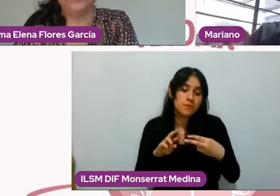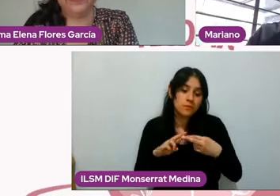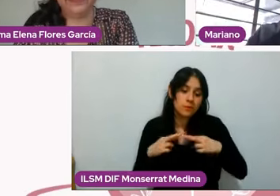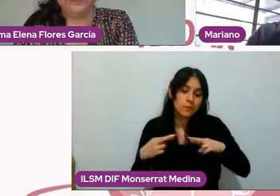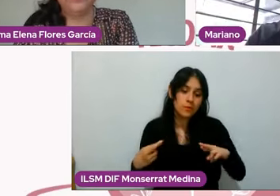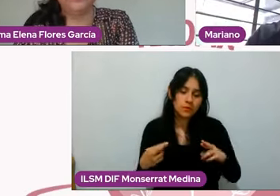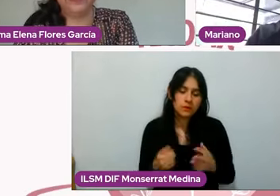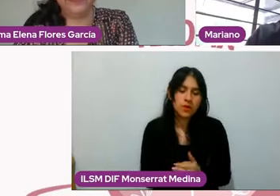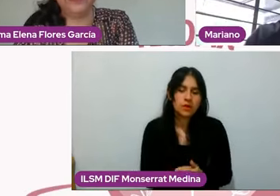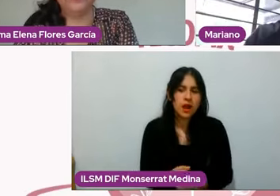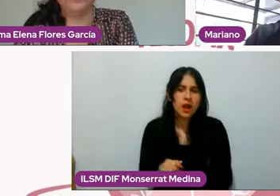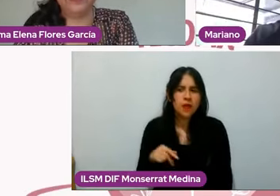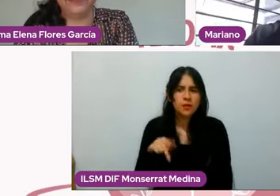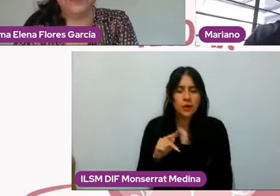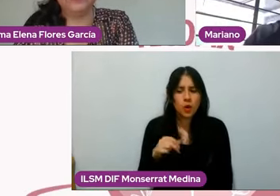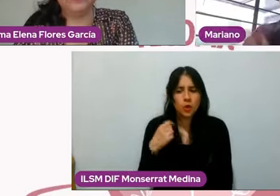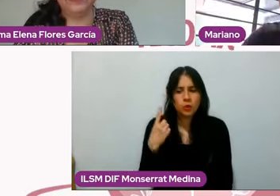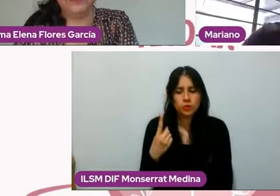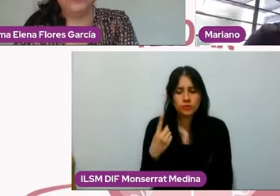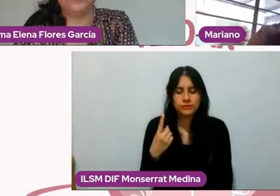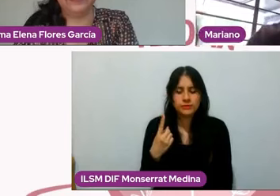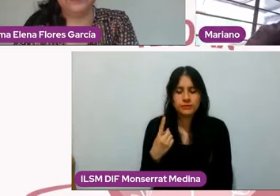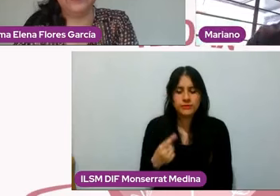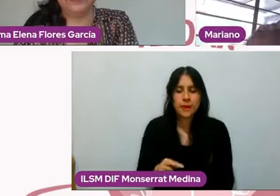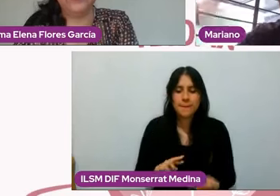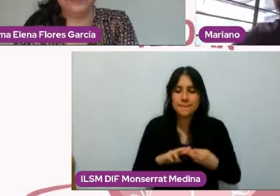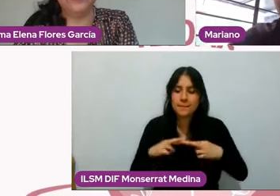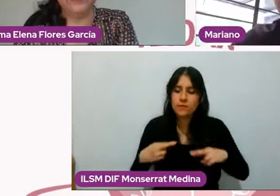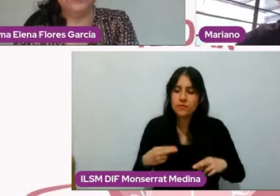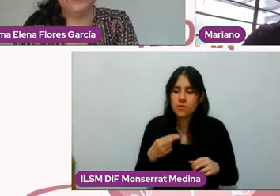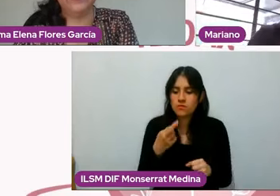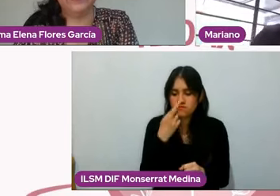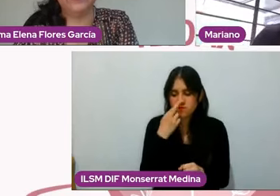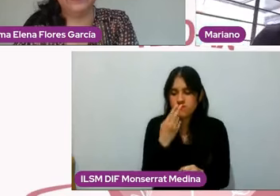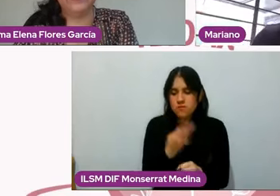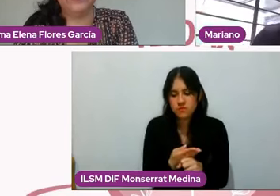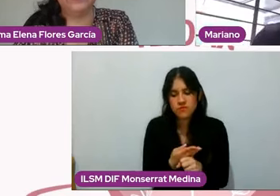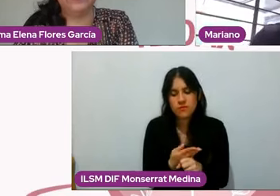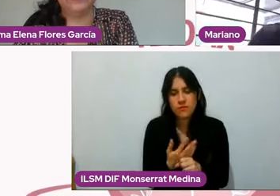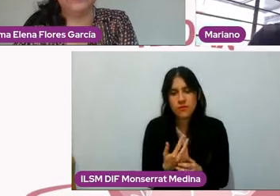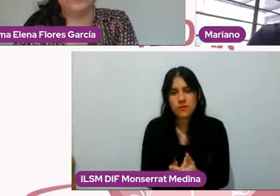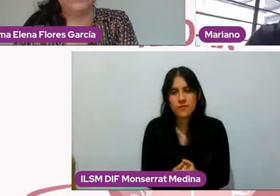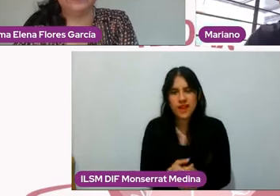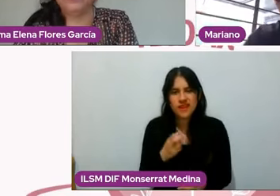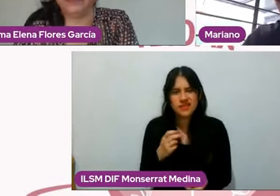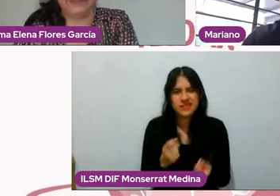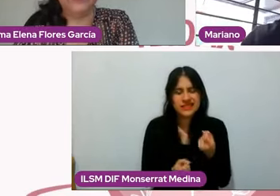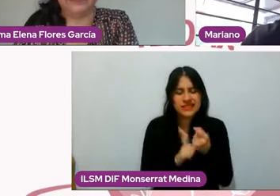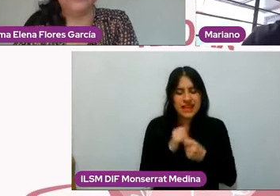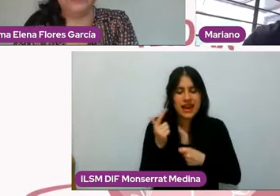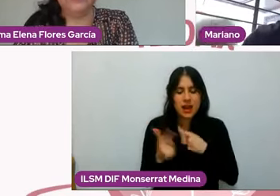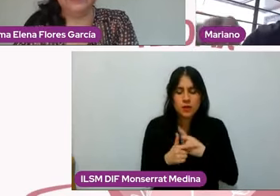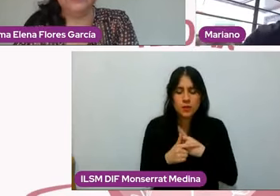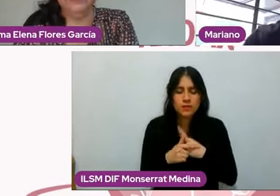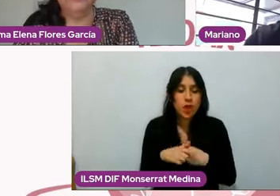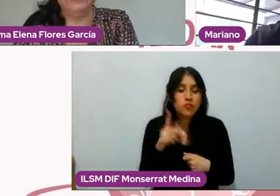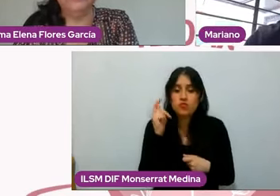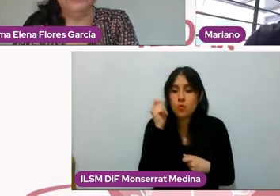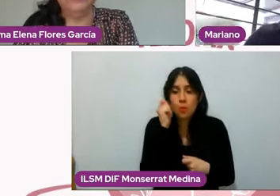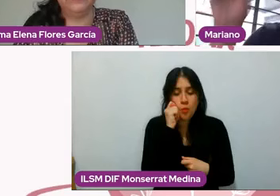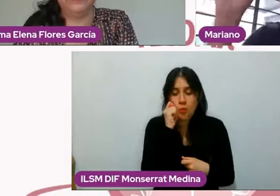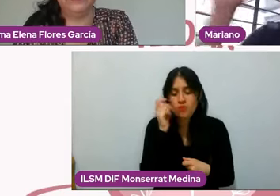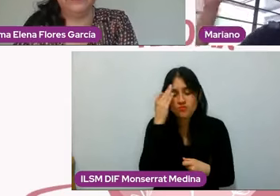Desarrollar una responsabilidad afectiva que va hacia los dos lados, hacia la pared, hacia mí mismo, es algo que se puede hacer en cualquier momento y que